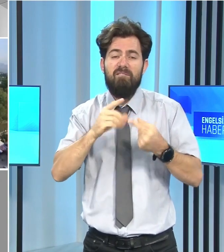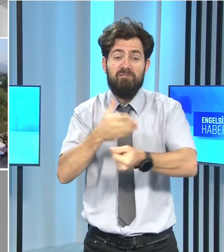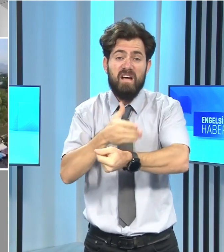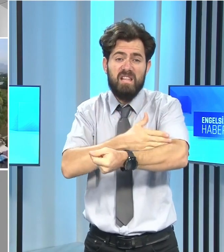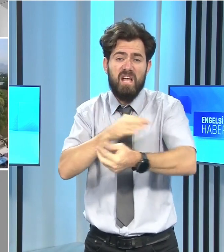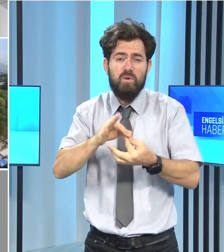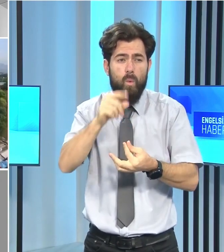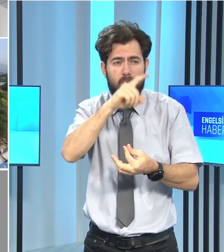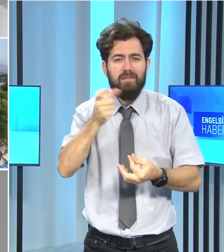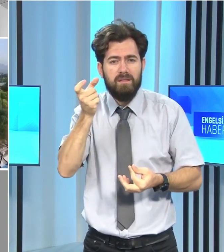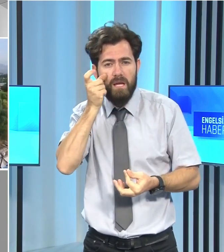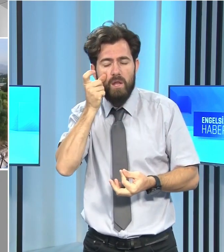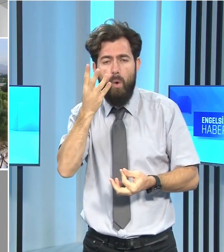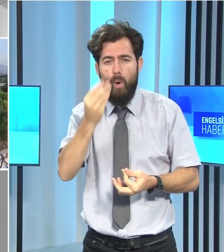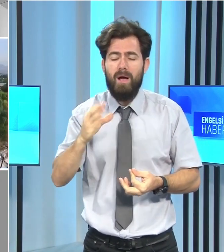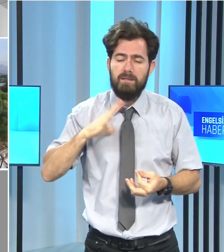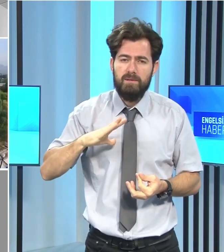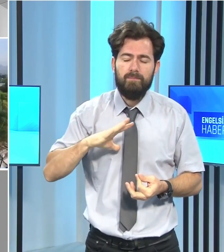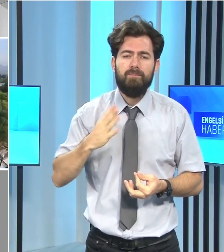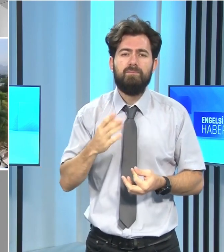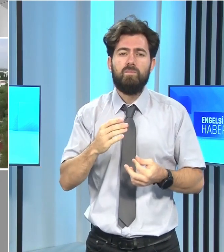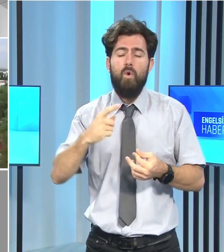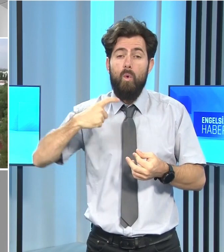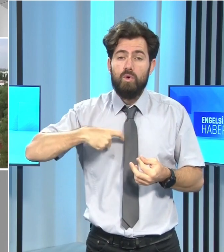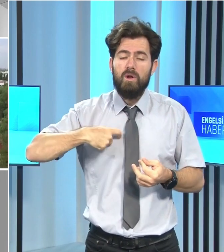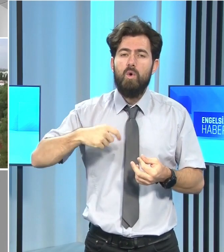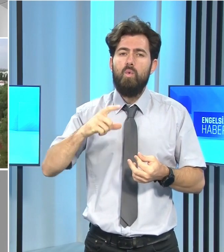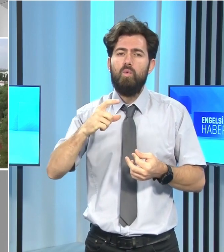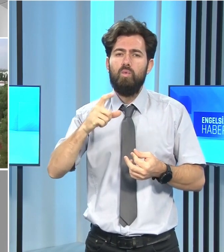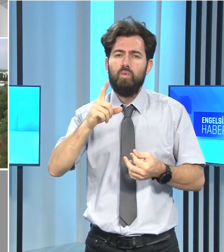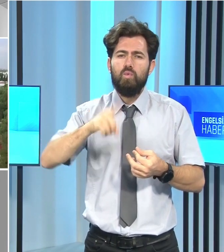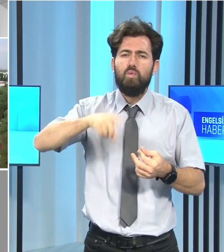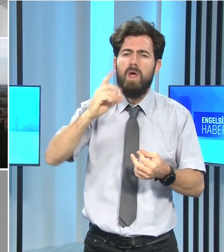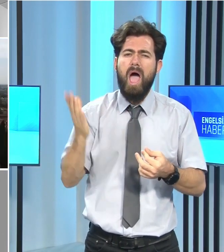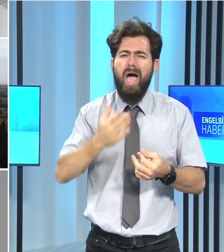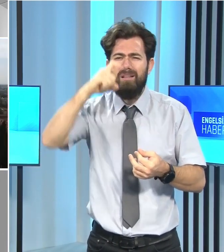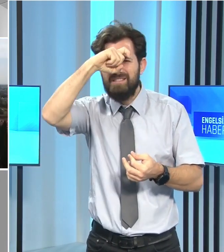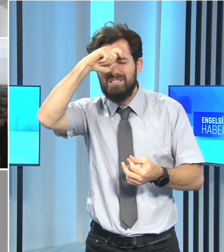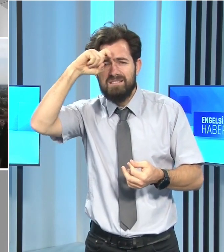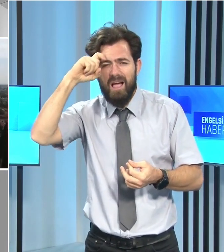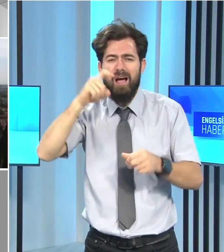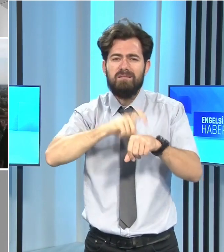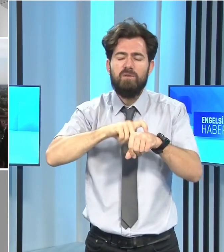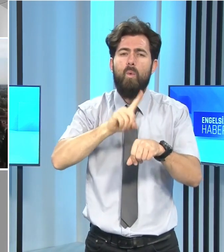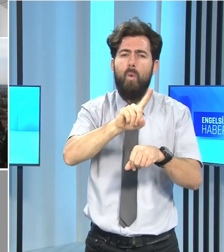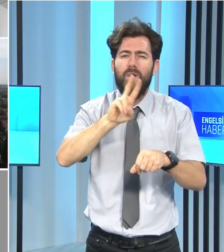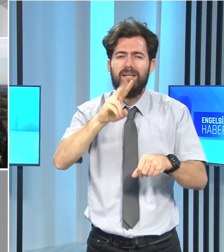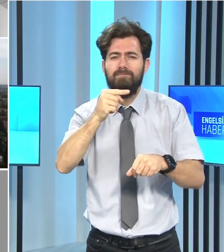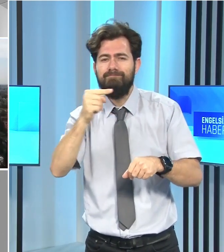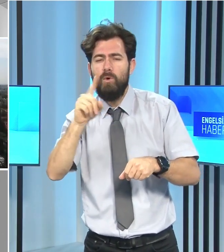Özellikle günün en sıcak saatleri olan 12 ile 16 arasında